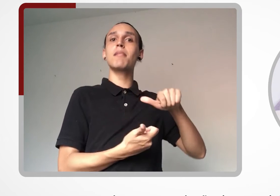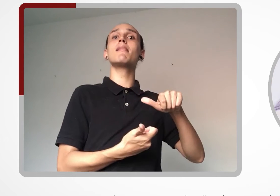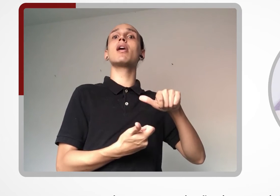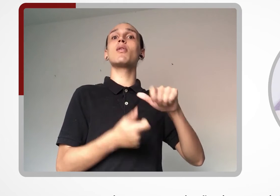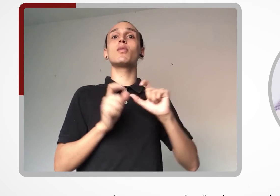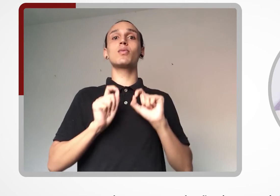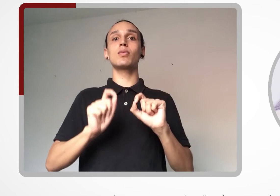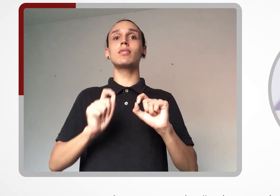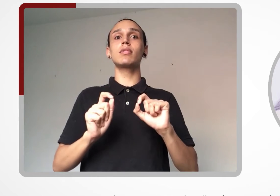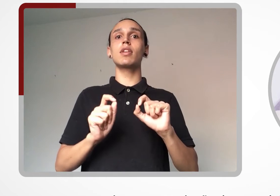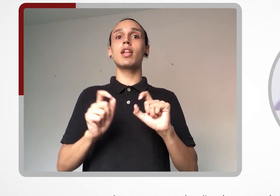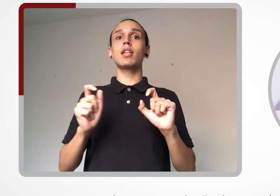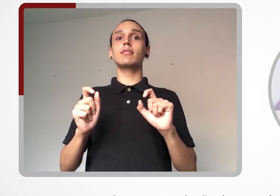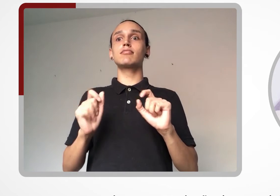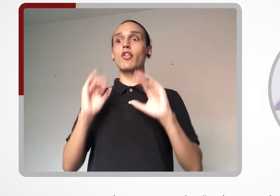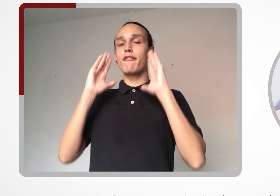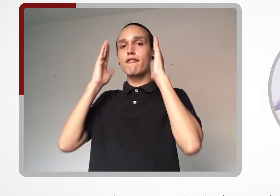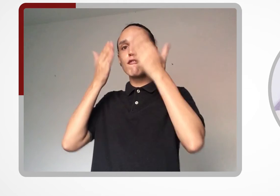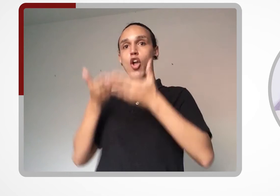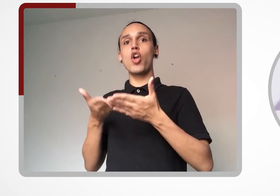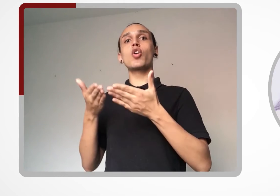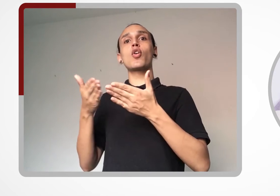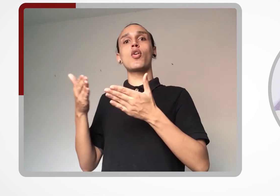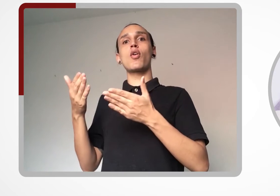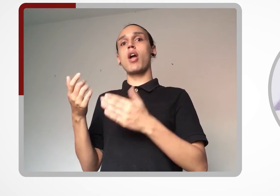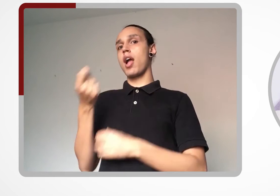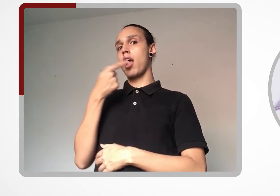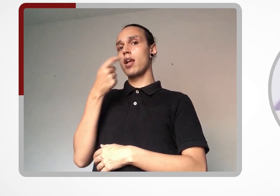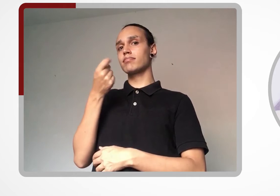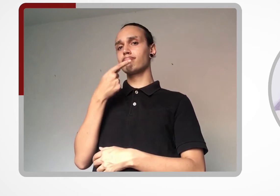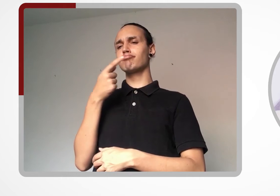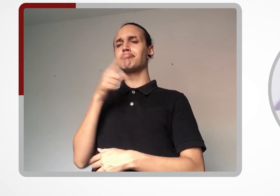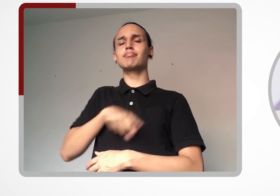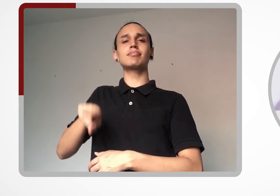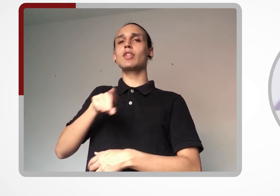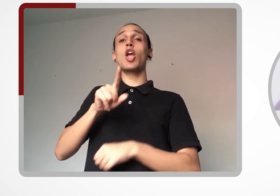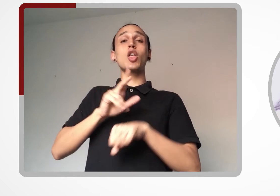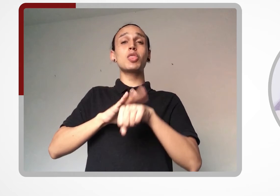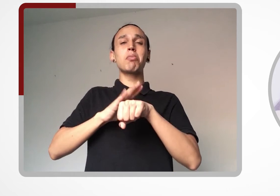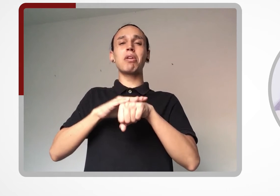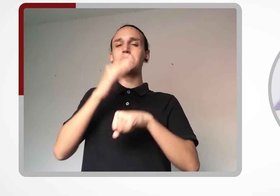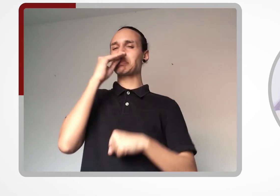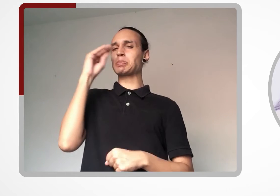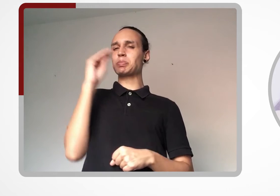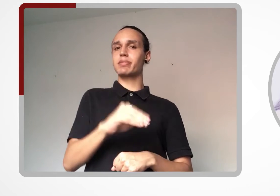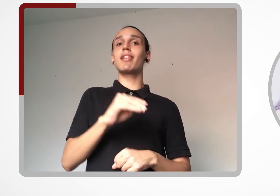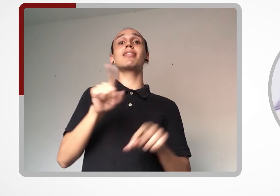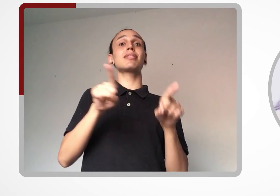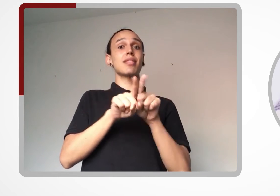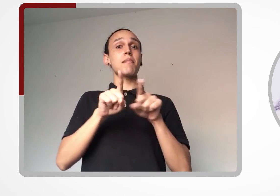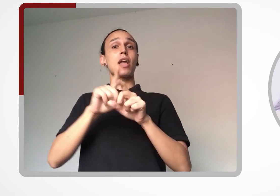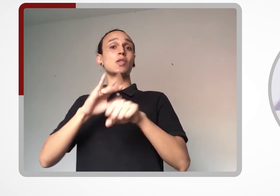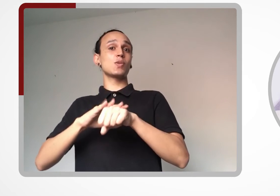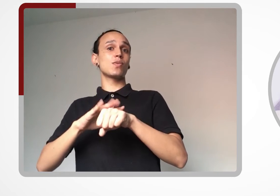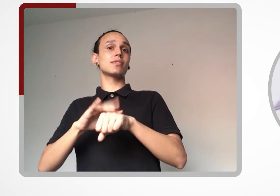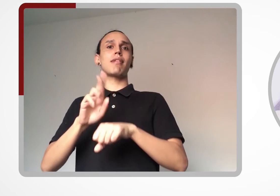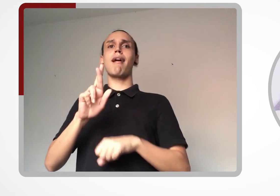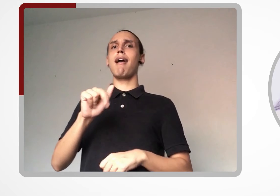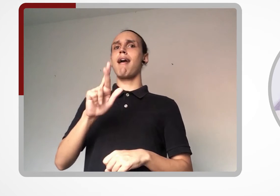reposicionamento de medicamentos, com foco inicial em doenças negligenciadas e raras.